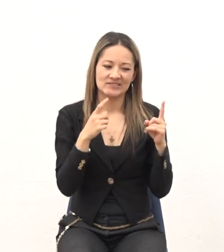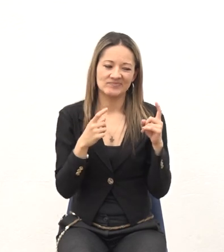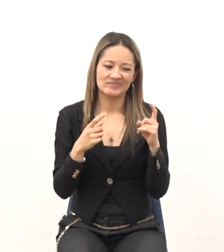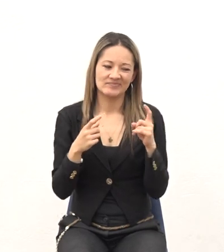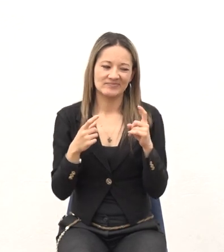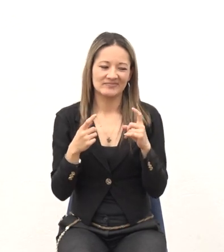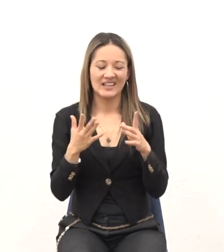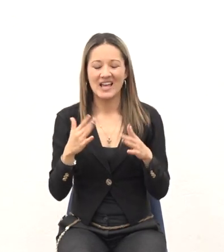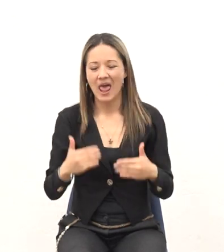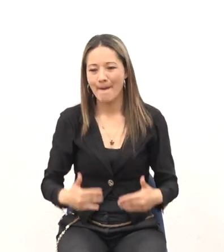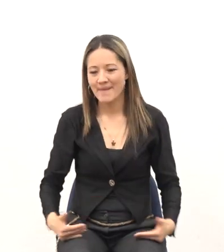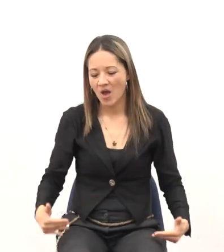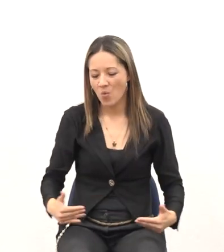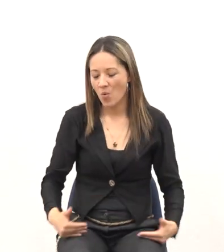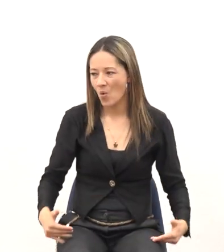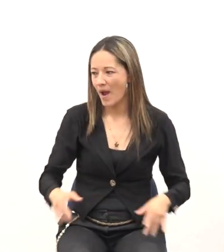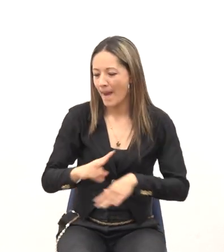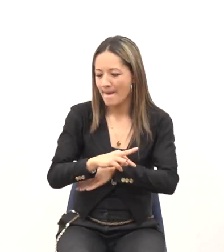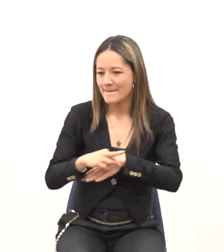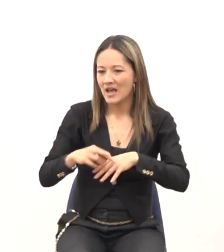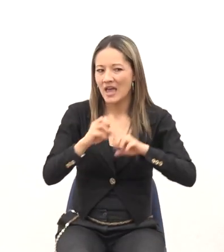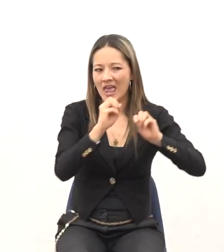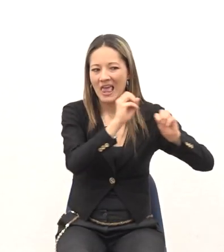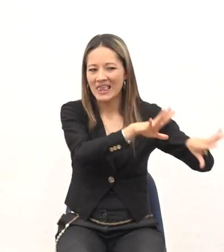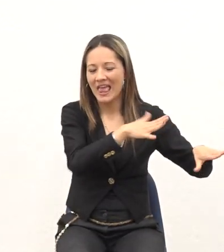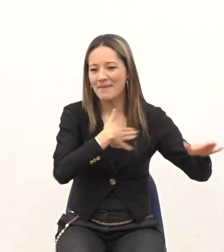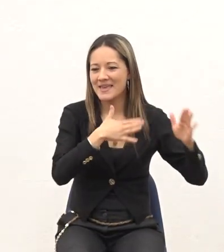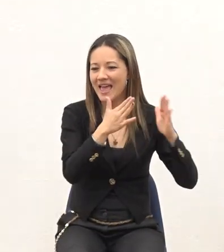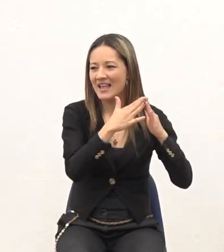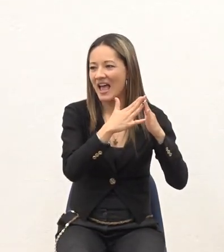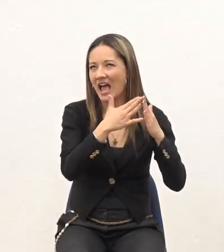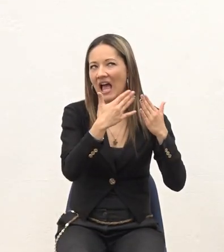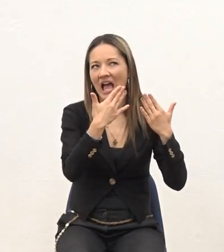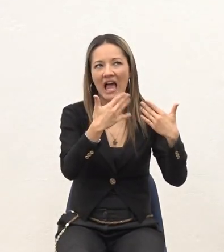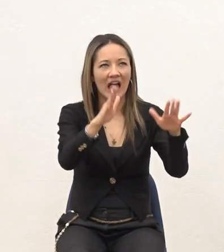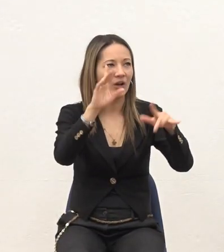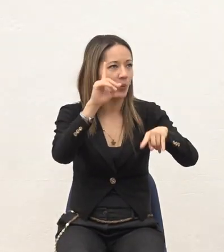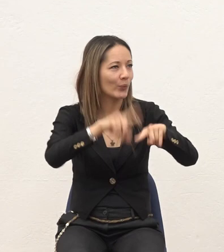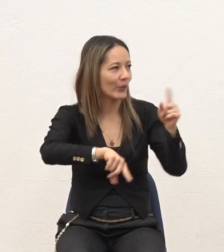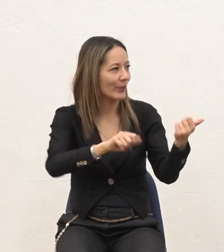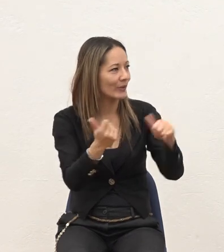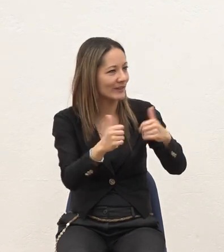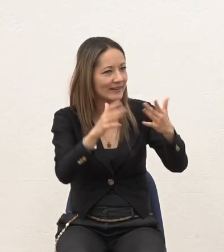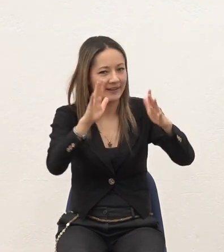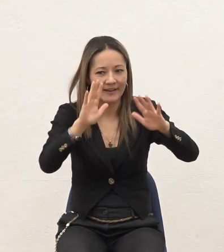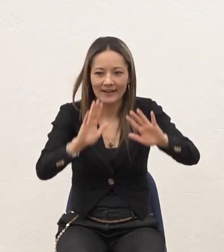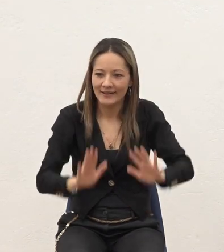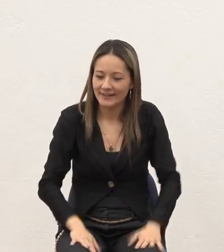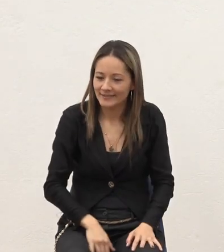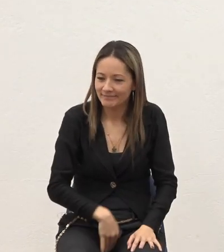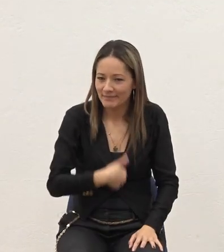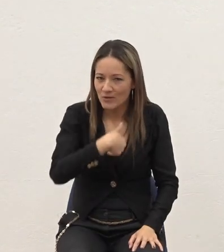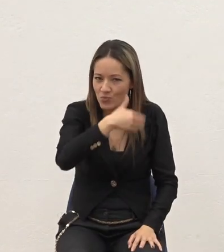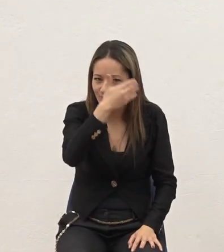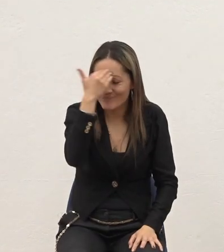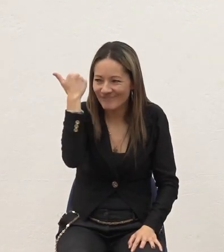La pantaloneta Se me quedó Qué vainas No No me puedo bautizar hoy No Pues entonces